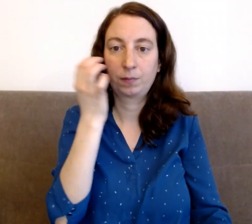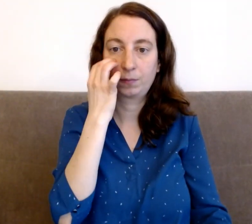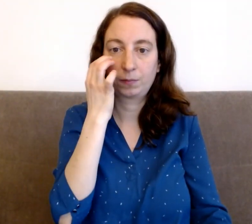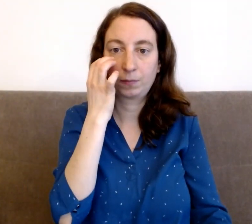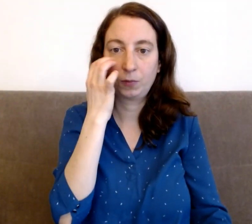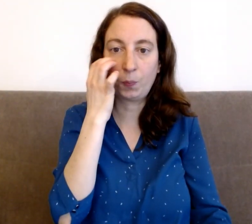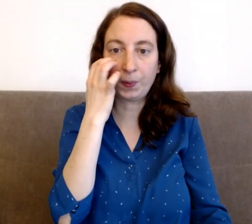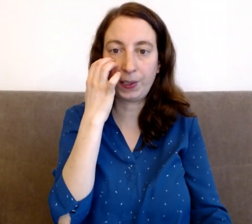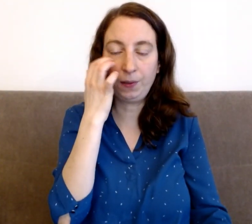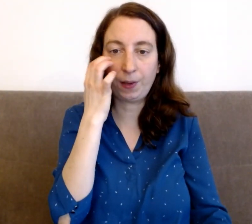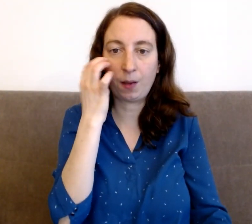de penser différemment.